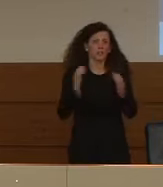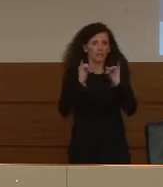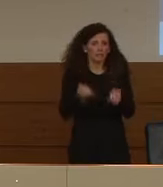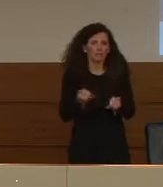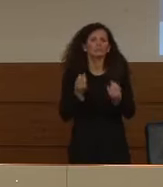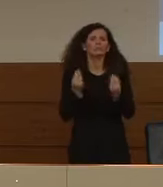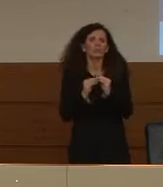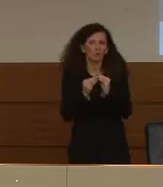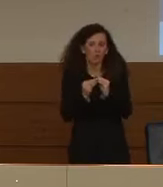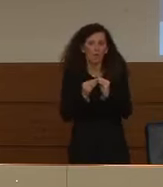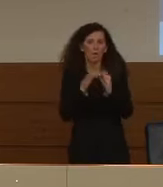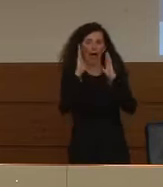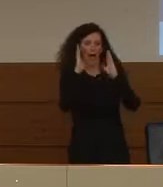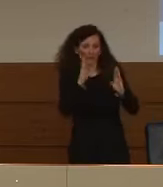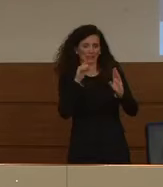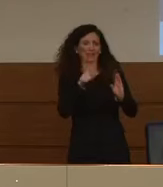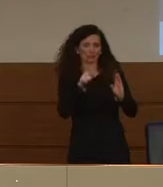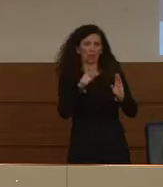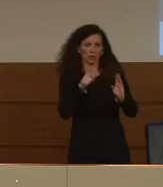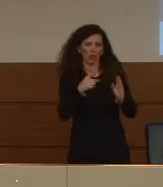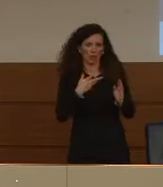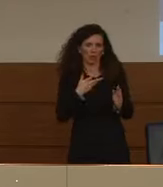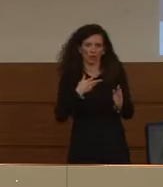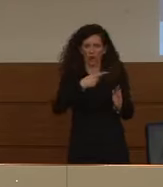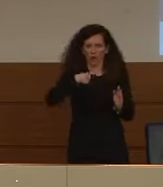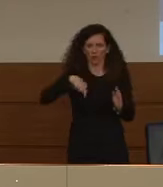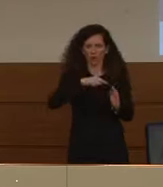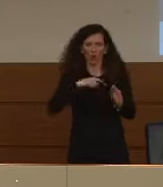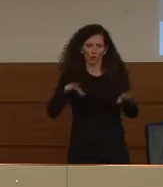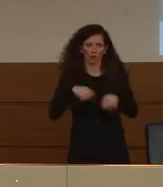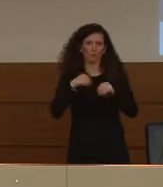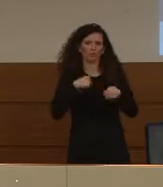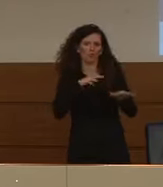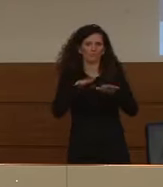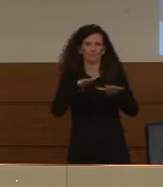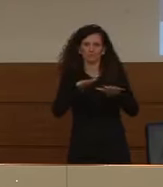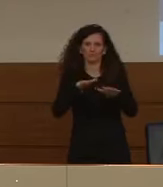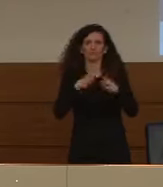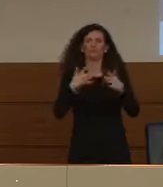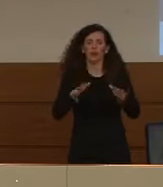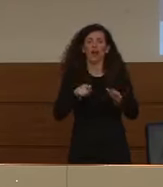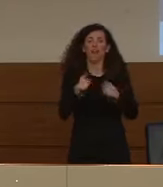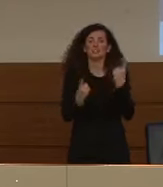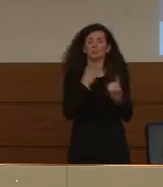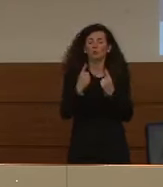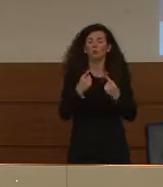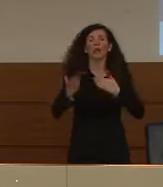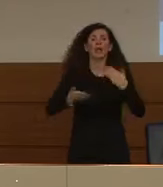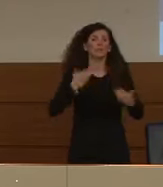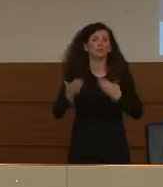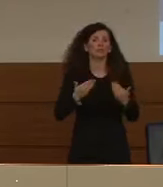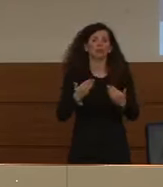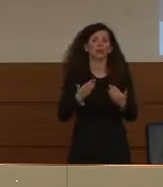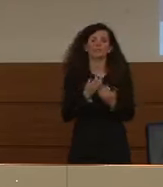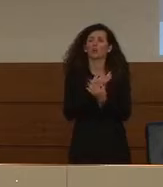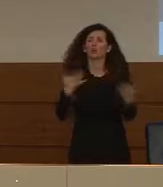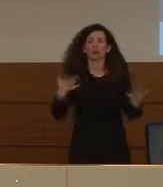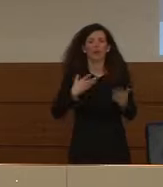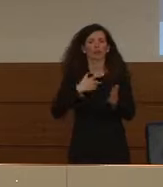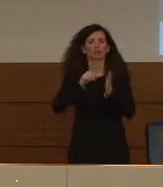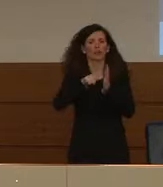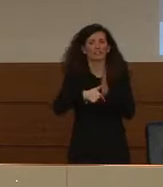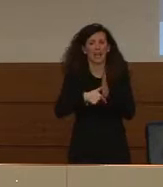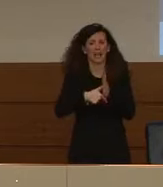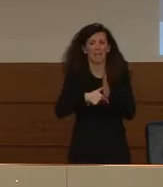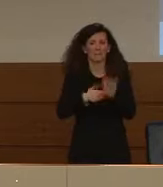'attenzione e quindi si sta provvedendo chiaramente se siamo in una situazione emergenziale, ribadisco, bisogna avere dei tempi che chiaramente